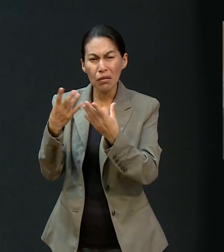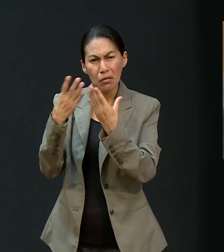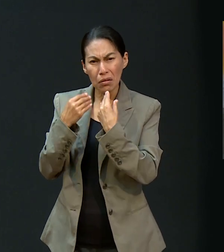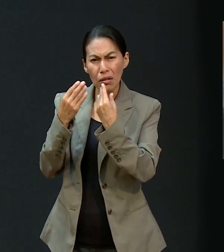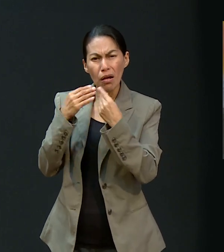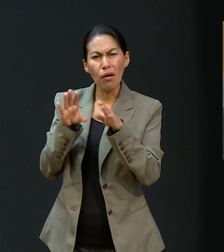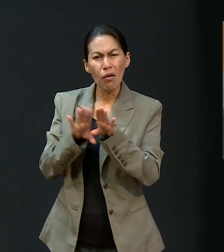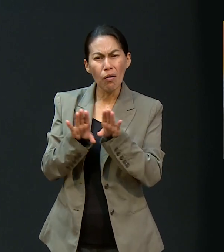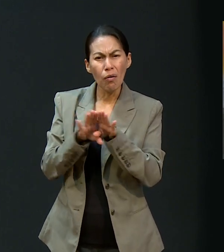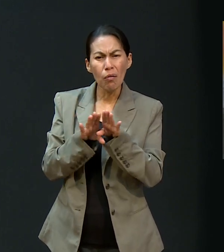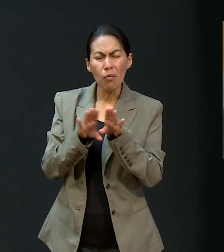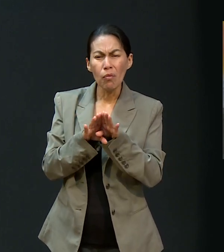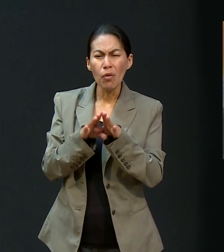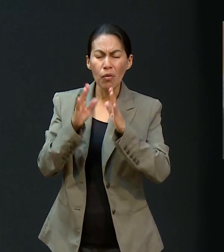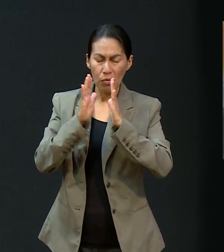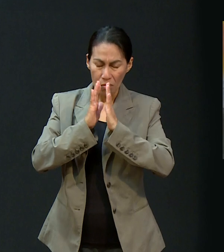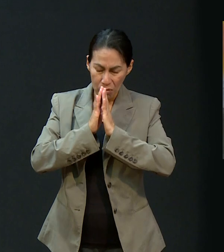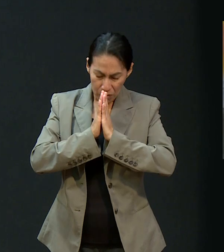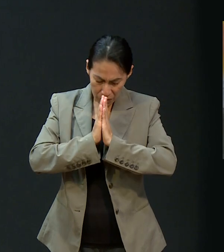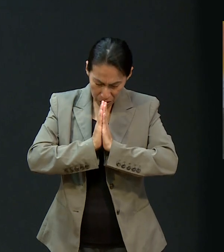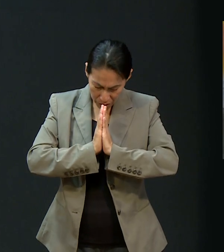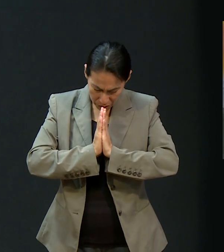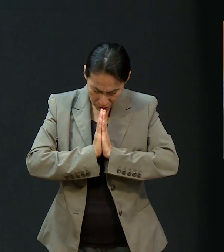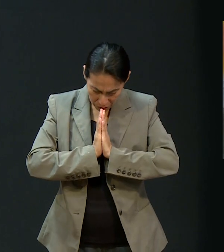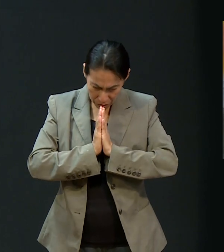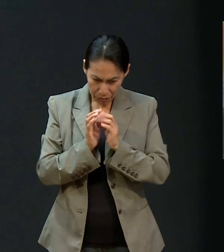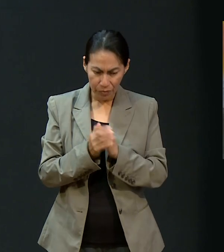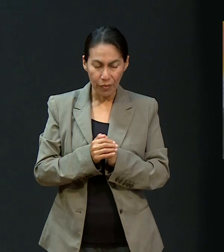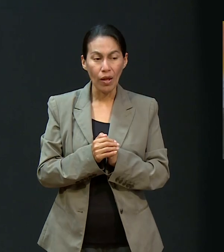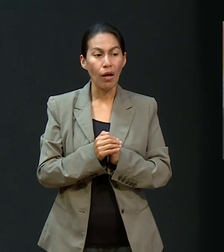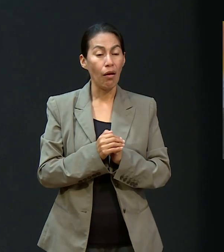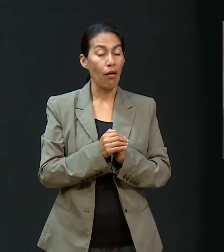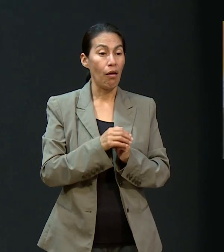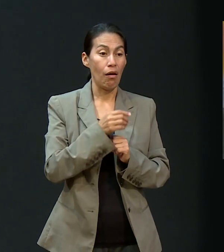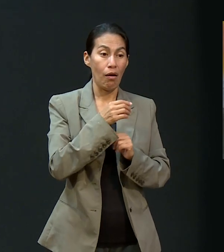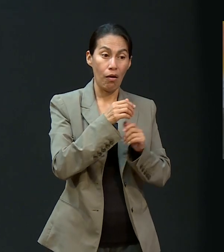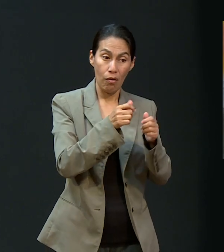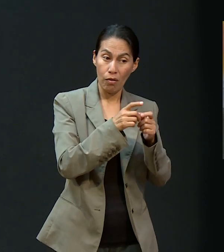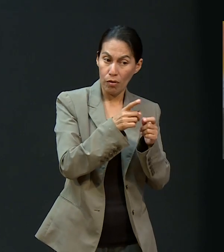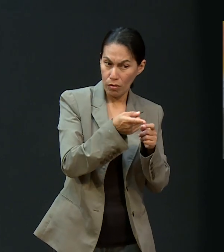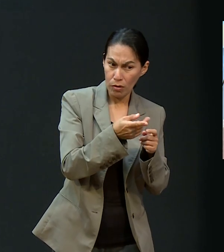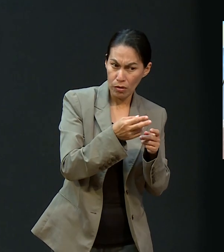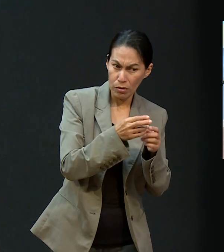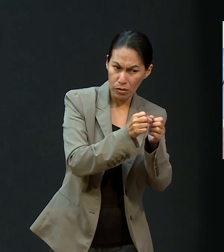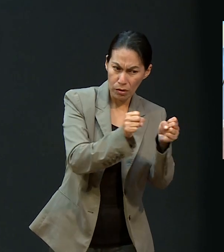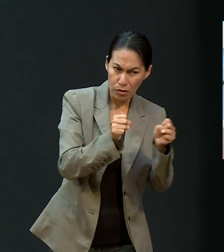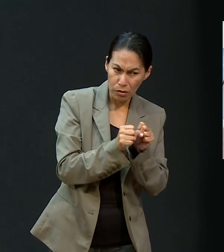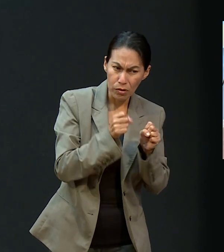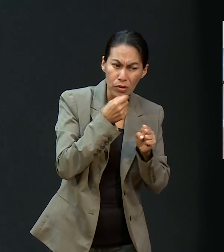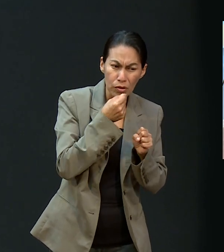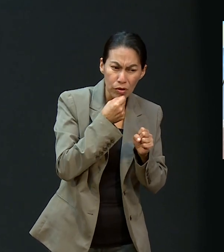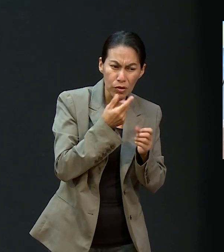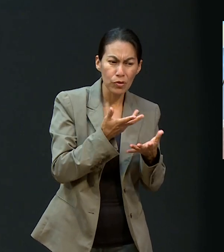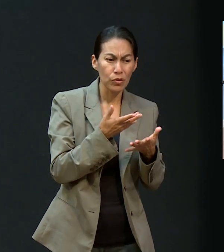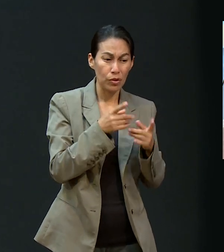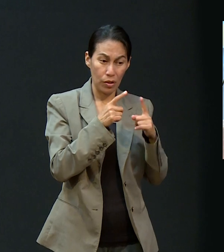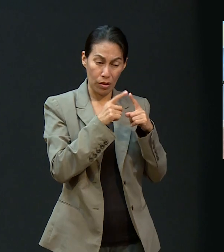cómo hablar con Dios. O sea, los departamentos infantiles que la iglesia, que la iglesia adventista tiene, donde se enseñan a los